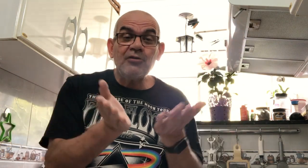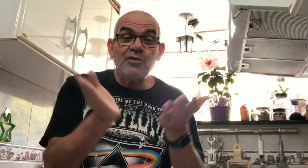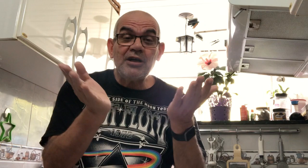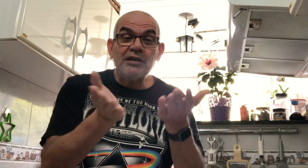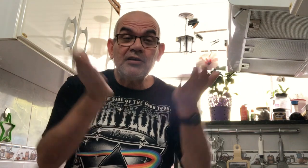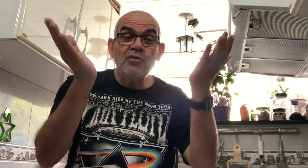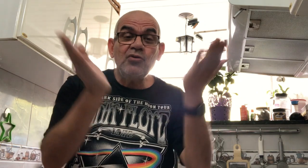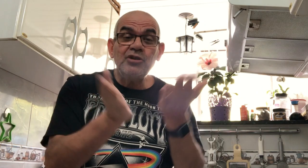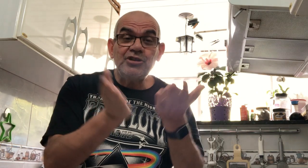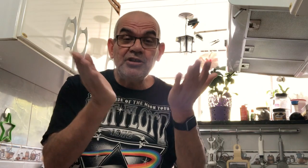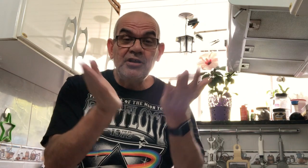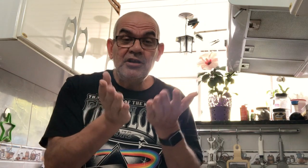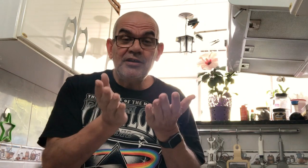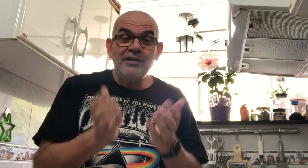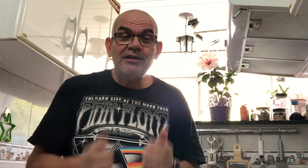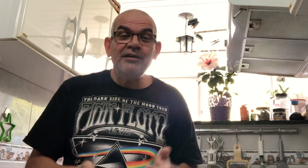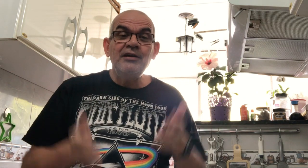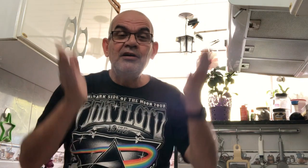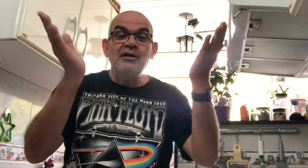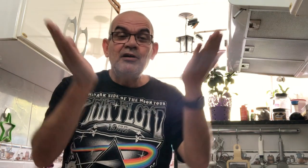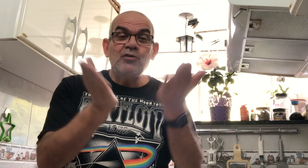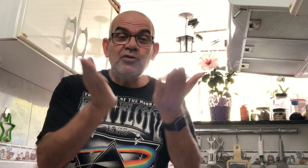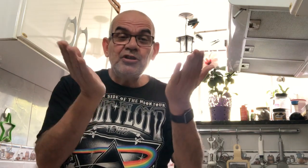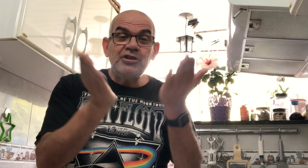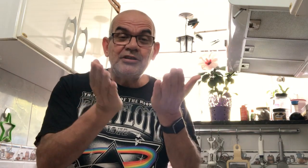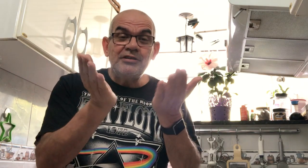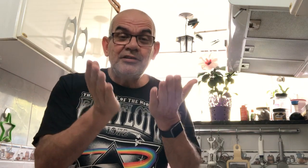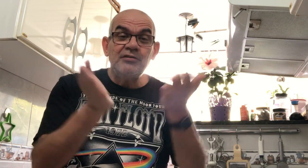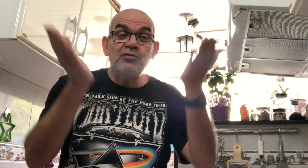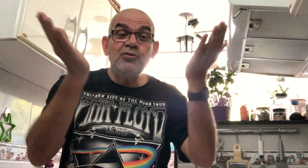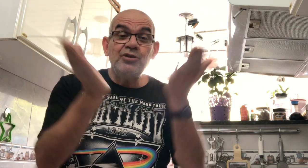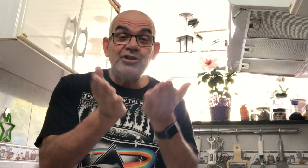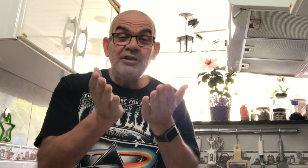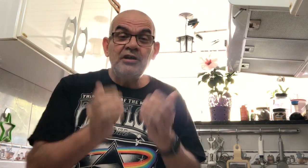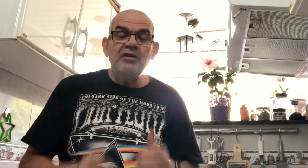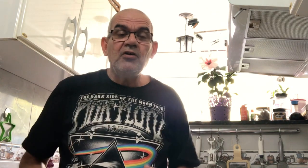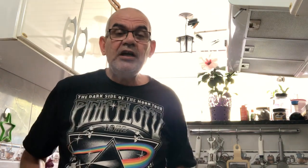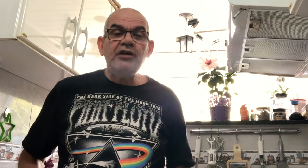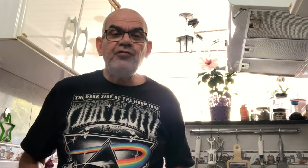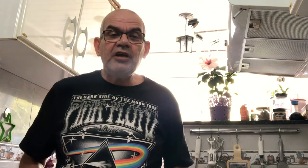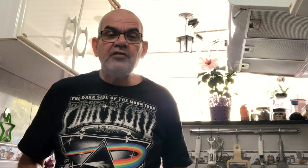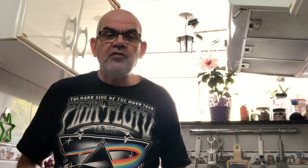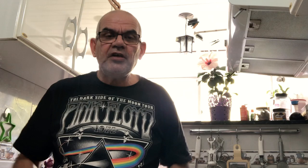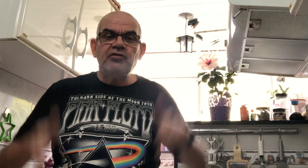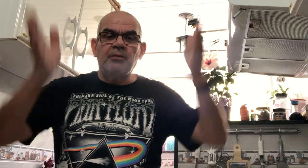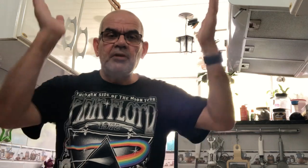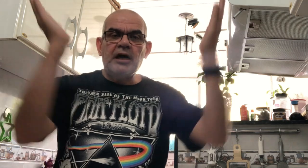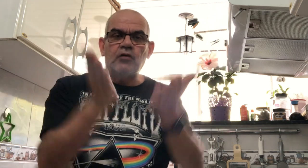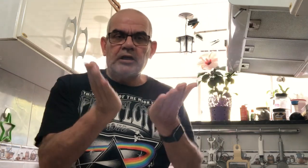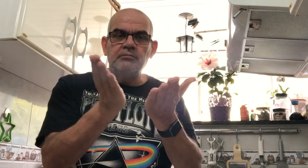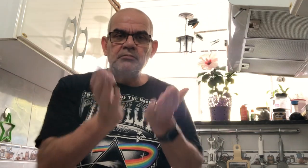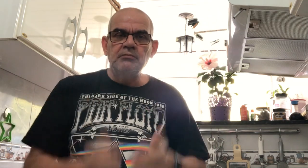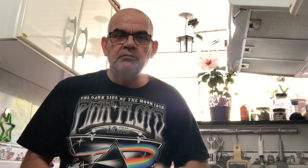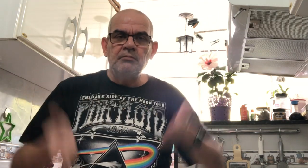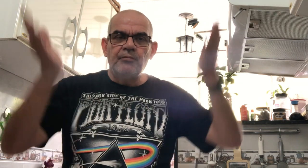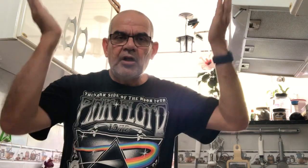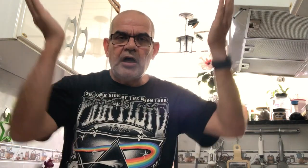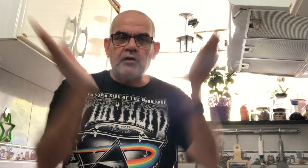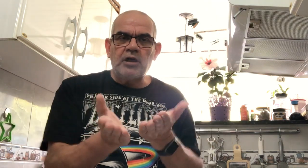Agora. Hoje. Tá? Hoje. Hoje. Olha aí a diferença se eu assim, ó. Agora. Agora.